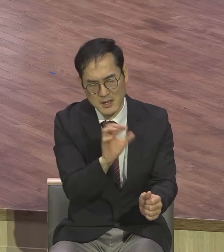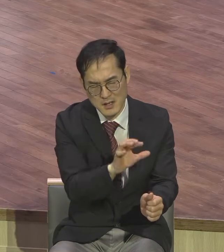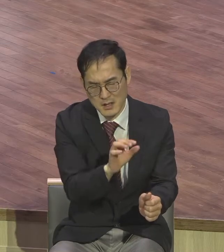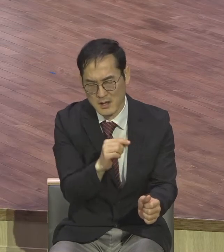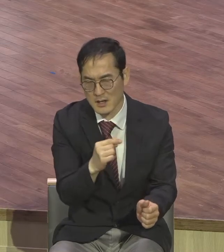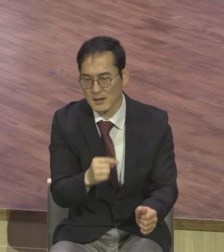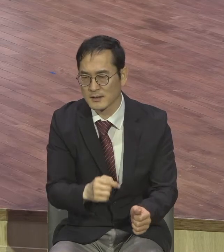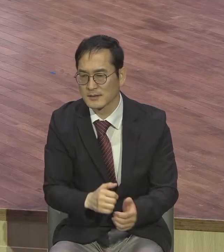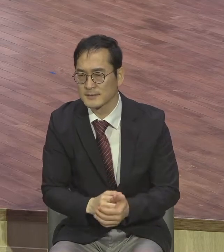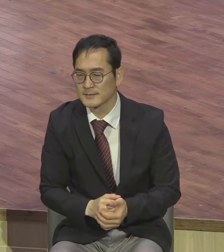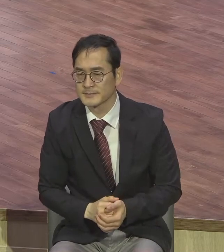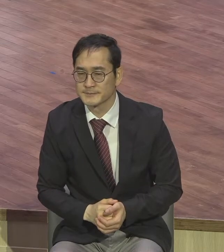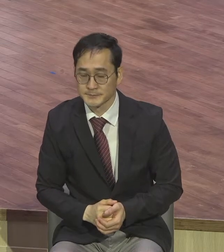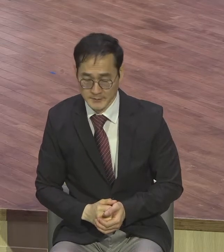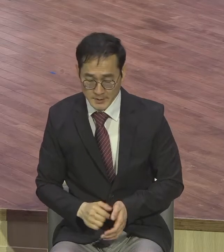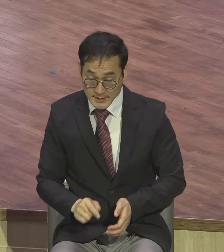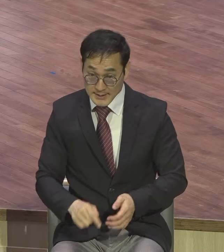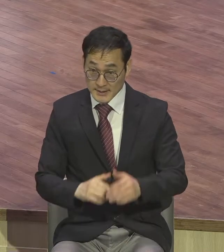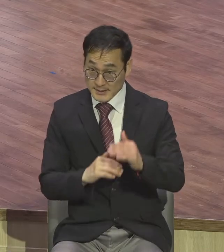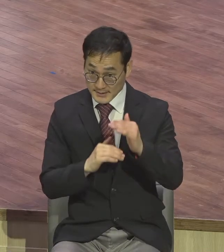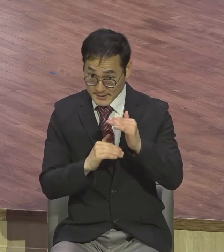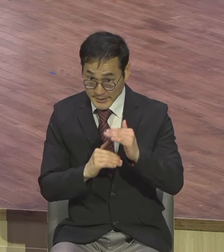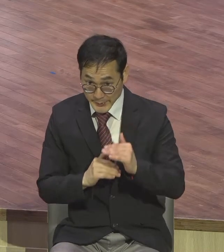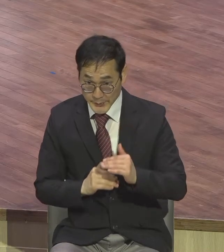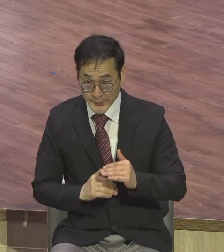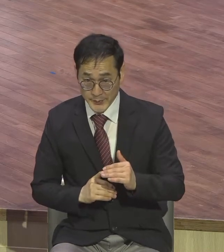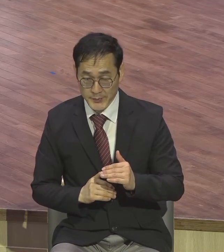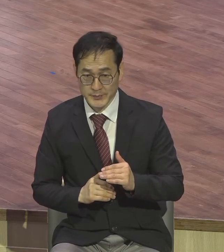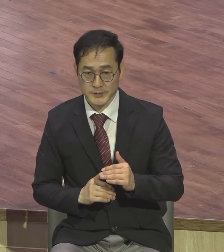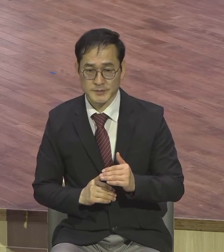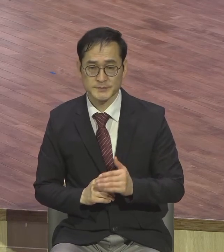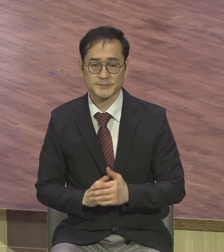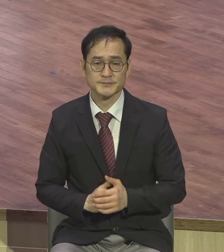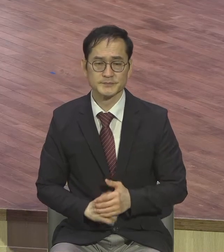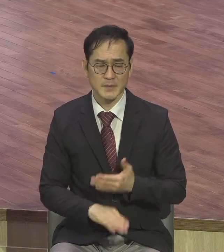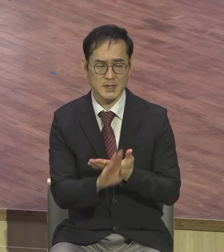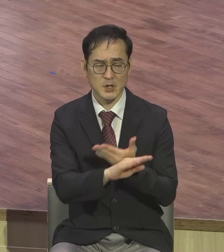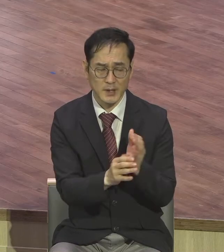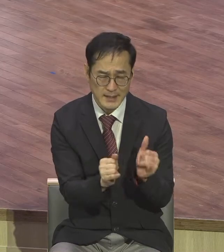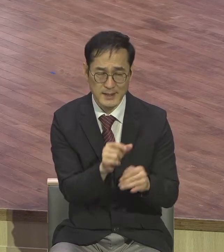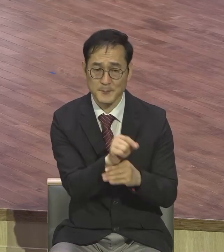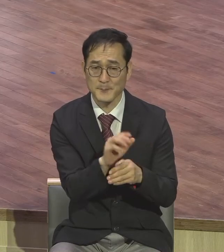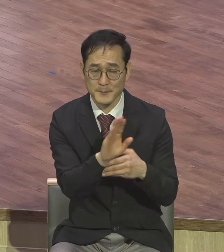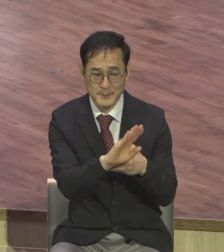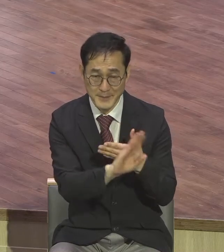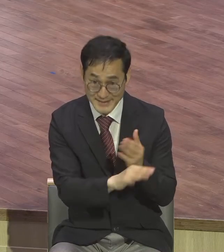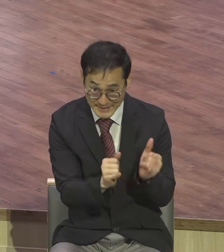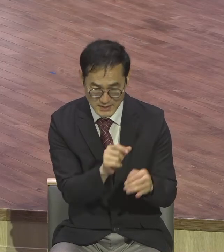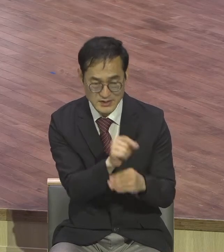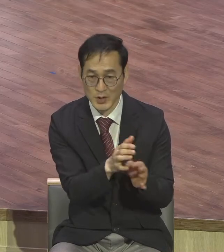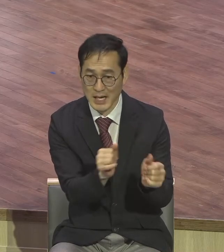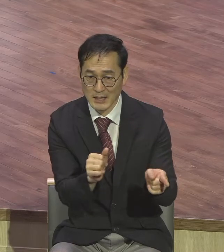본문 내용을 보면 지금 서기관 바리샌들이 왜 저주를 받아야 하는지 에서 잘 표현하고 있어요